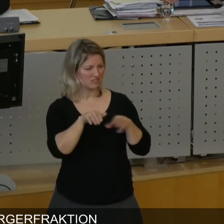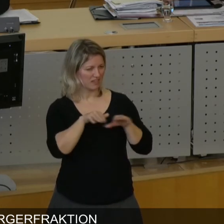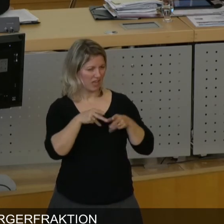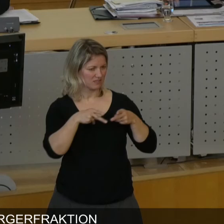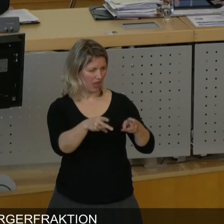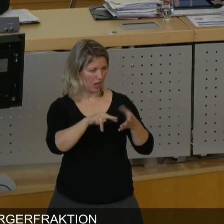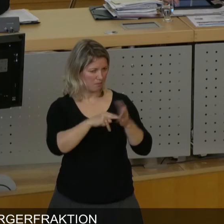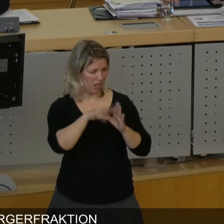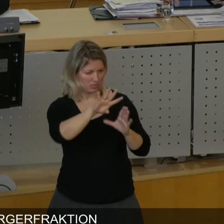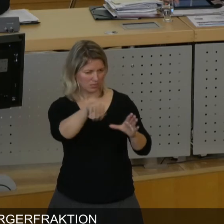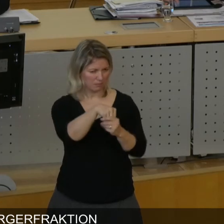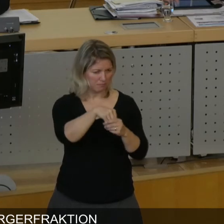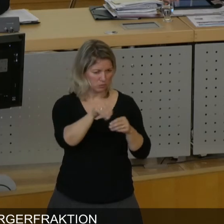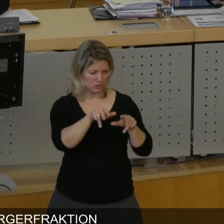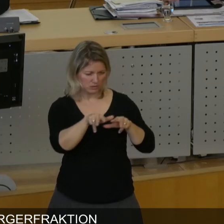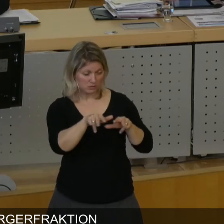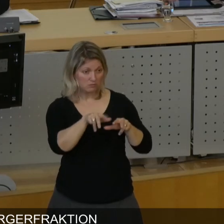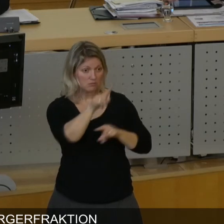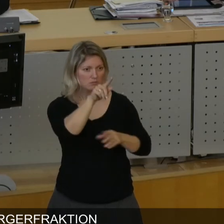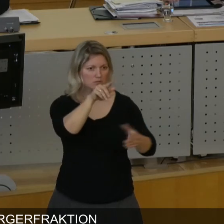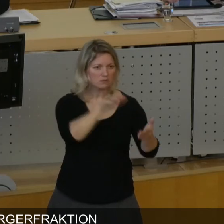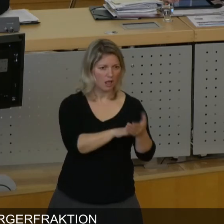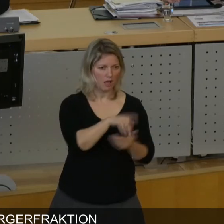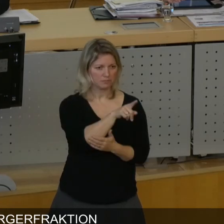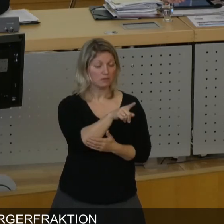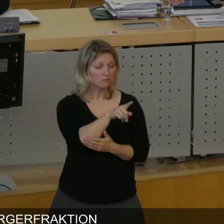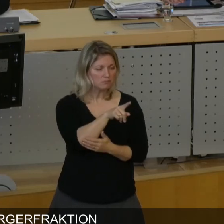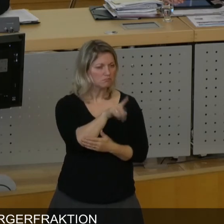hineinzubekommen. Das ist gelungen mit der Aussage,